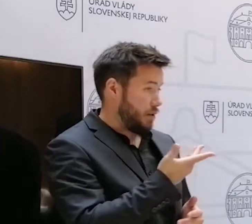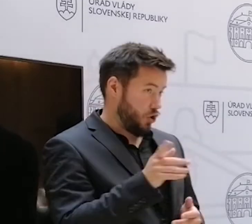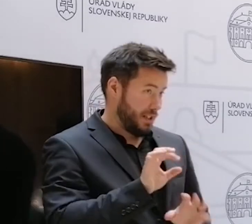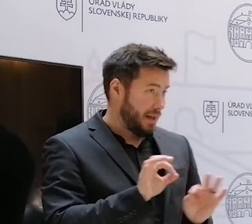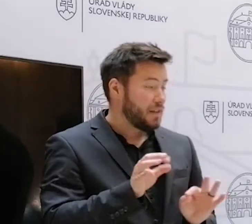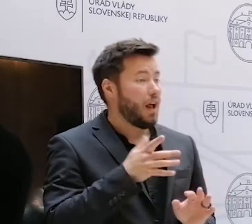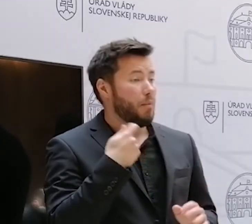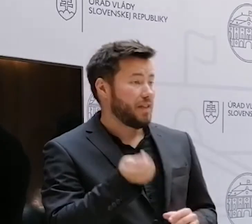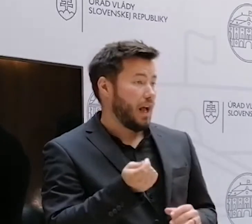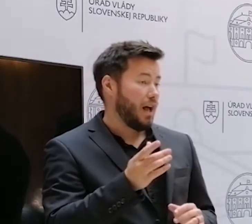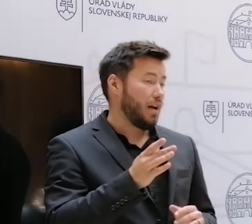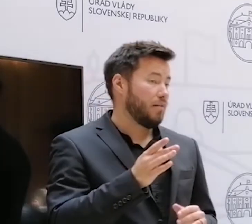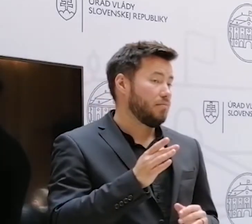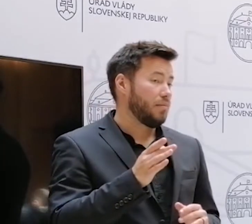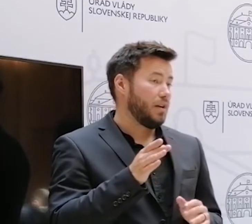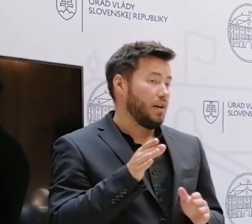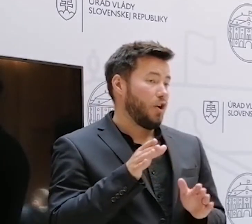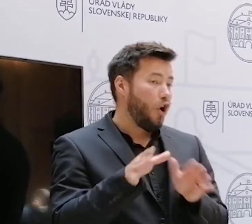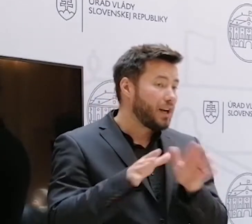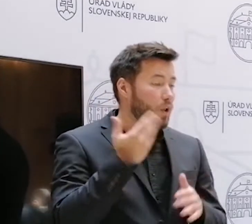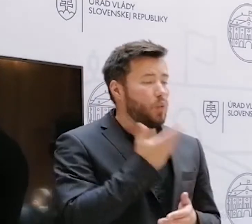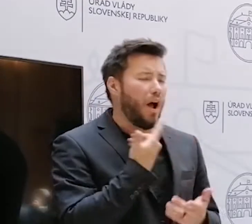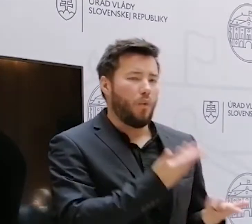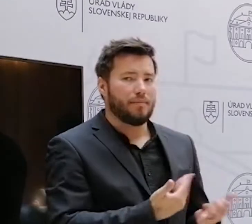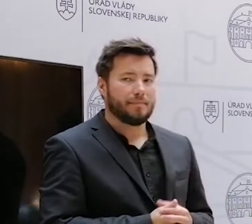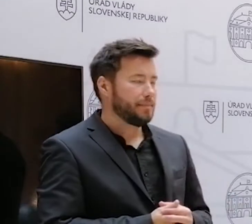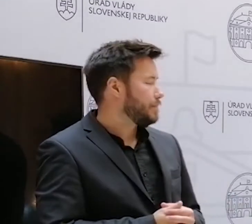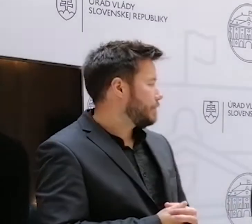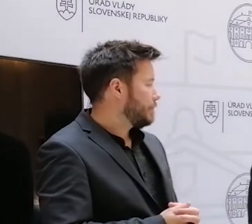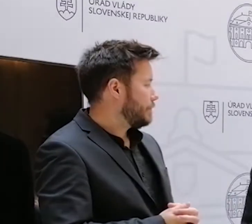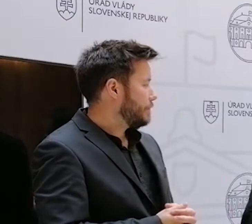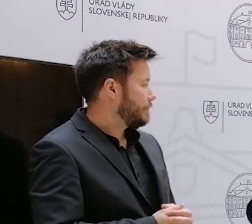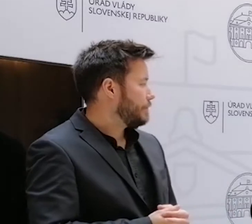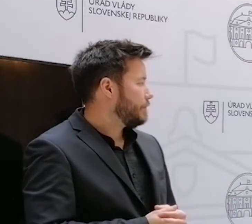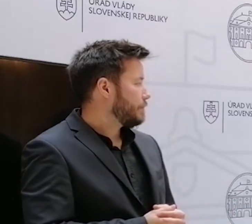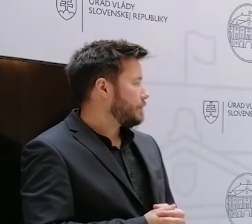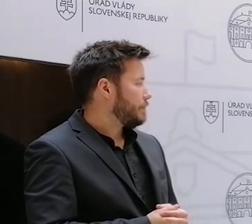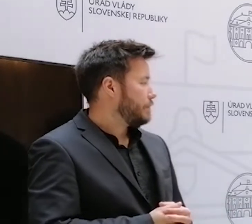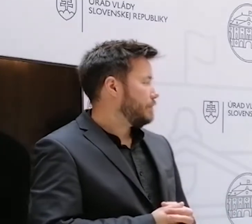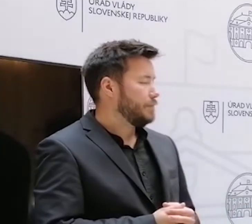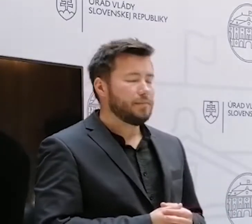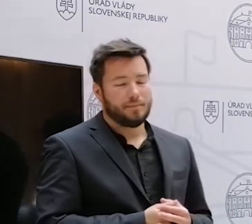či sa dá niečo povedať tomuto? Ďakujem. Tak je pravda, že niektoré krajiny pristúpili aj k tomuto